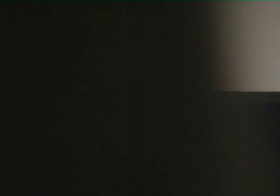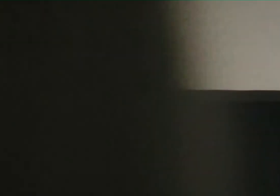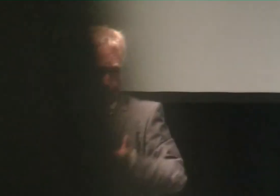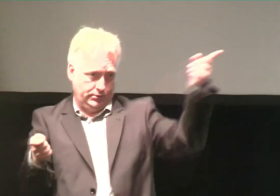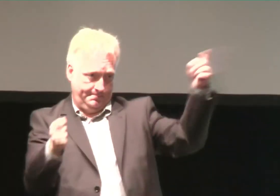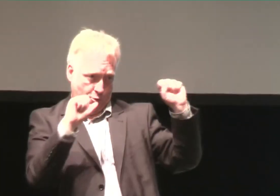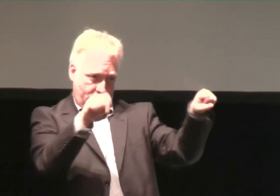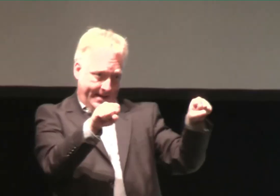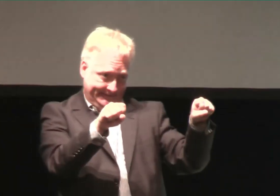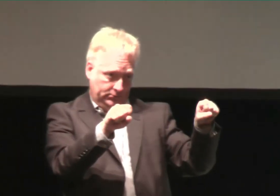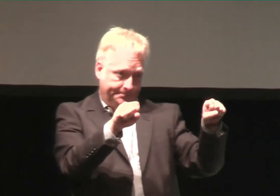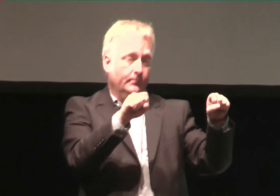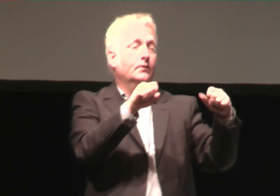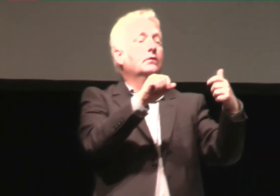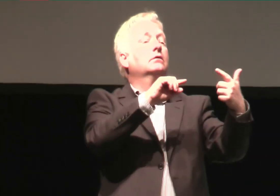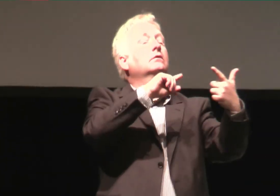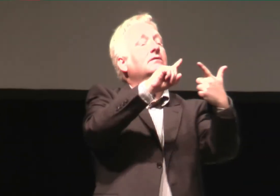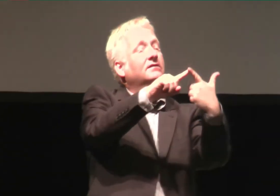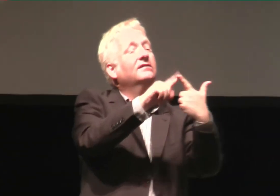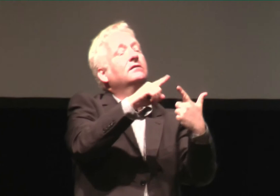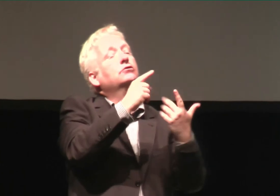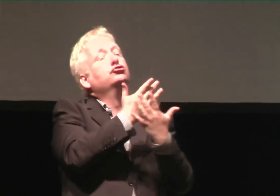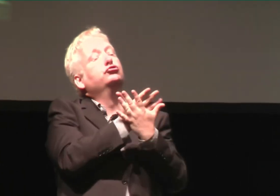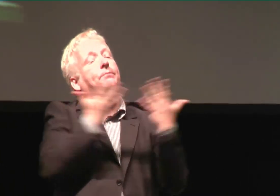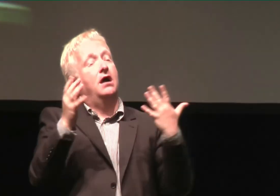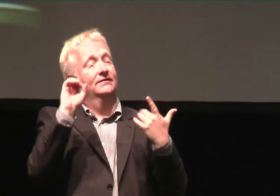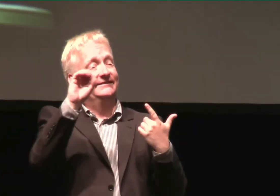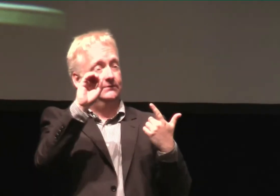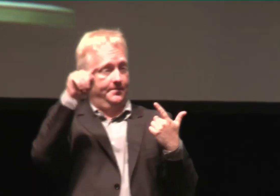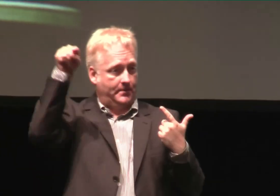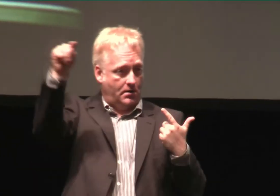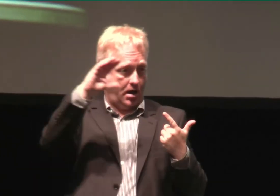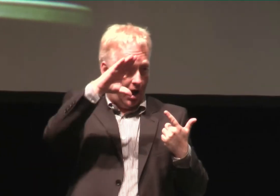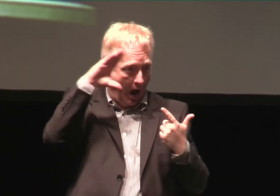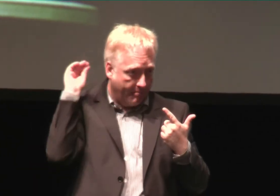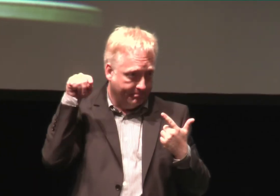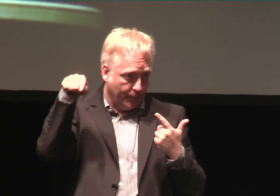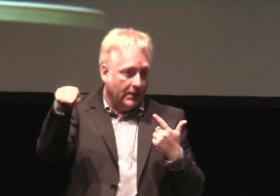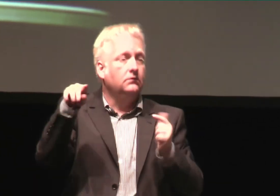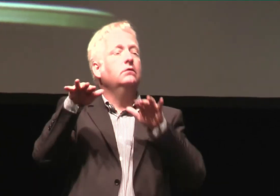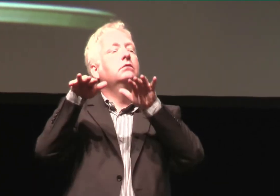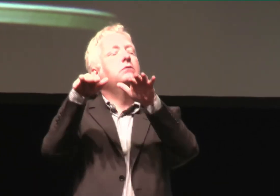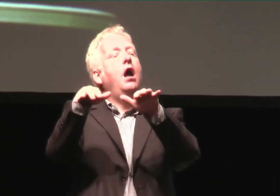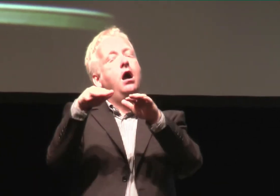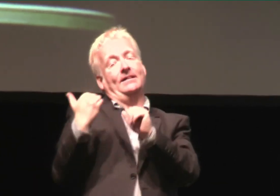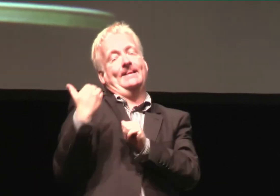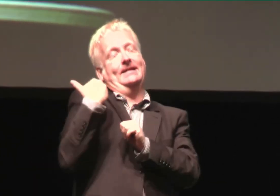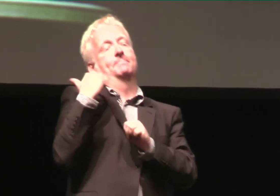verwenden, um Quietschehände zu bezahlen. Das zweite, was ich gezeigt hatte, war Sprachsignale aus Hamburg.